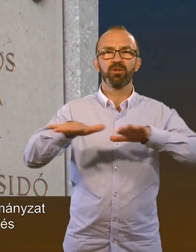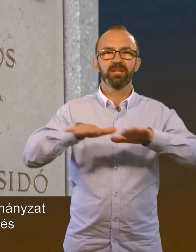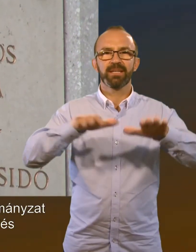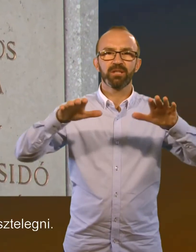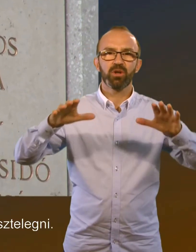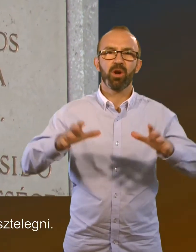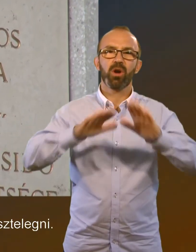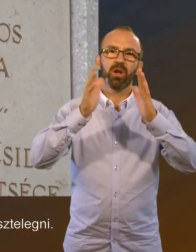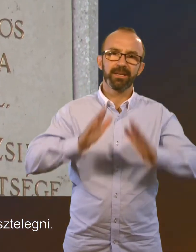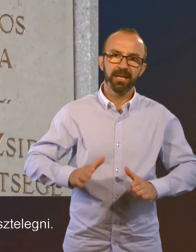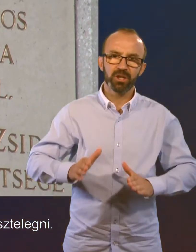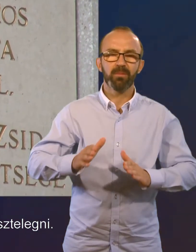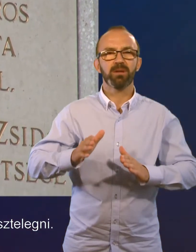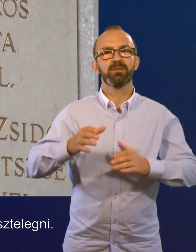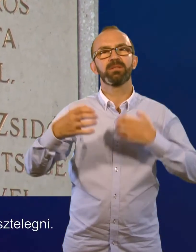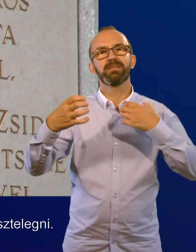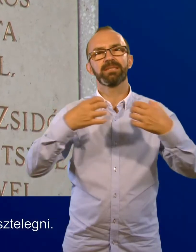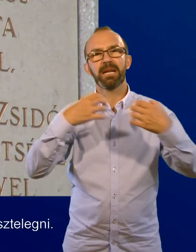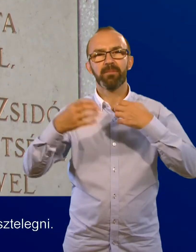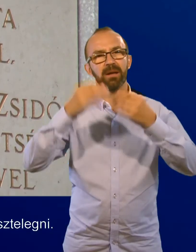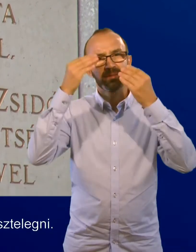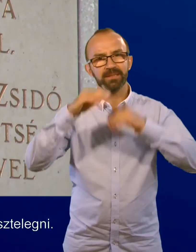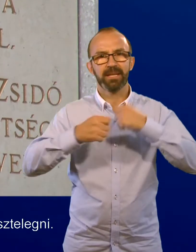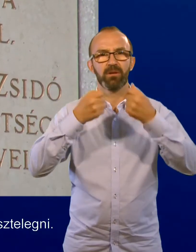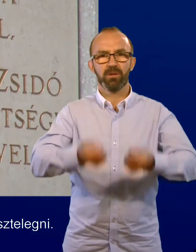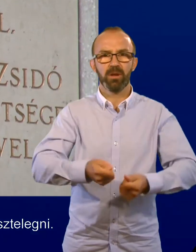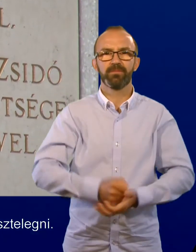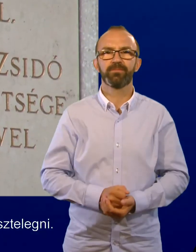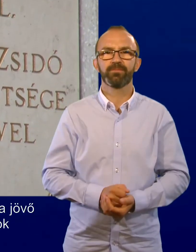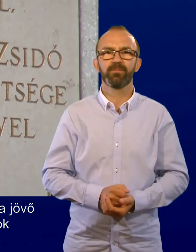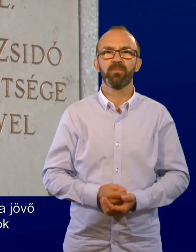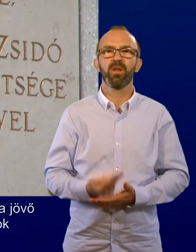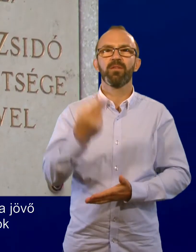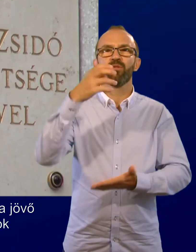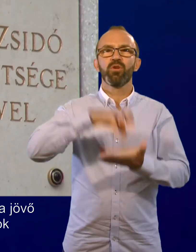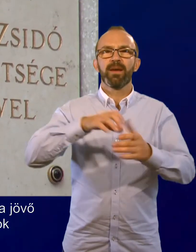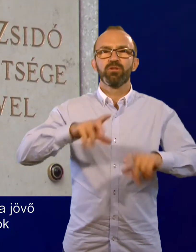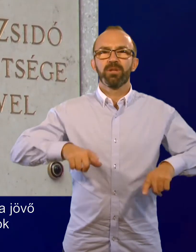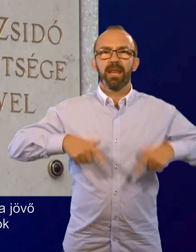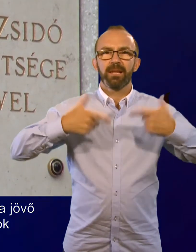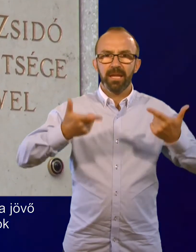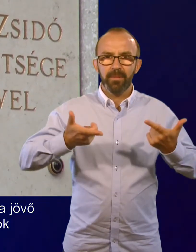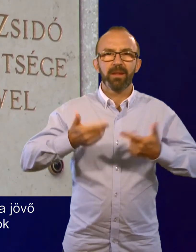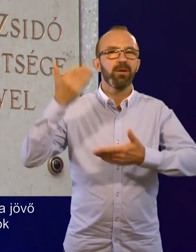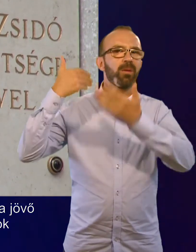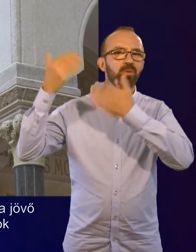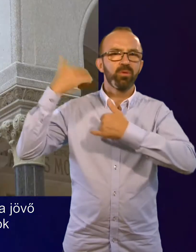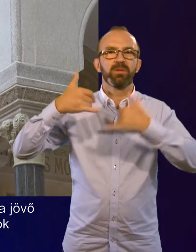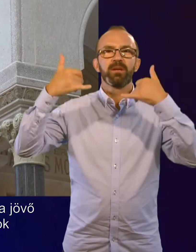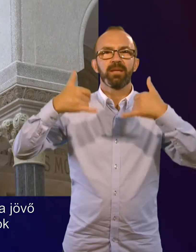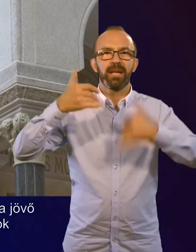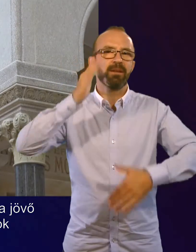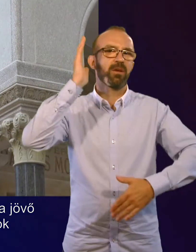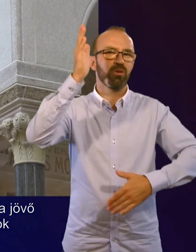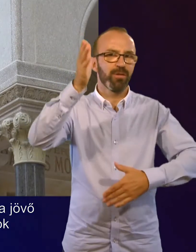közlekedés alakításában betöltött szerepe előtt kíván tisztelegni. Egy főváros életében a múlt, a